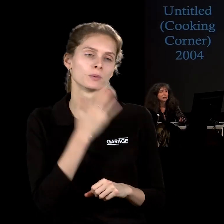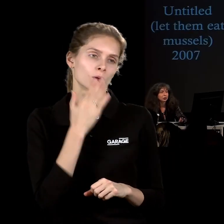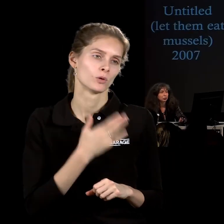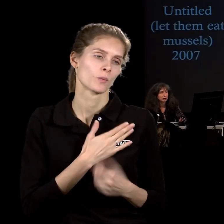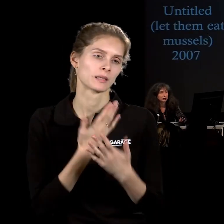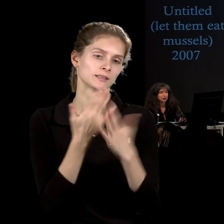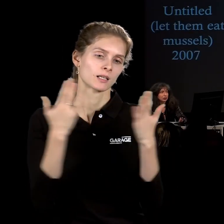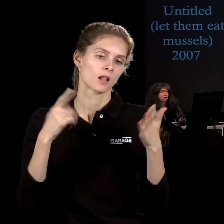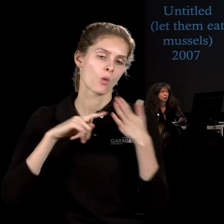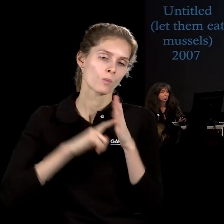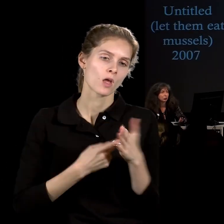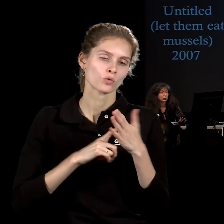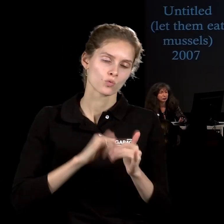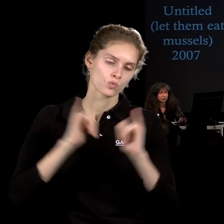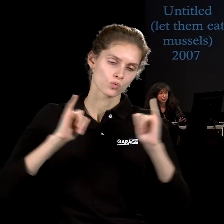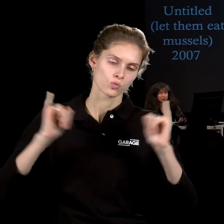умножение ситуации.